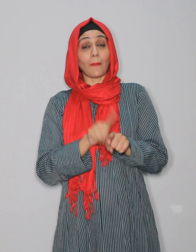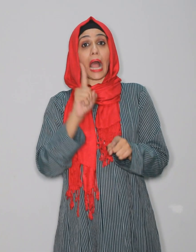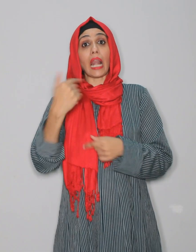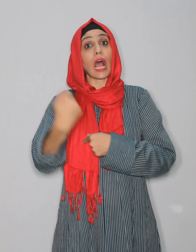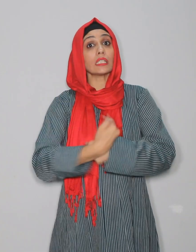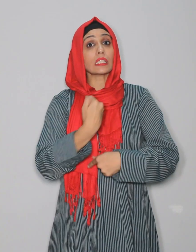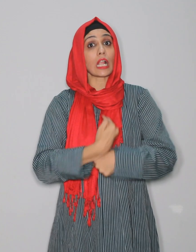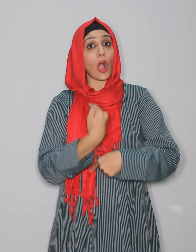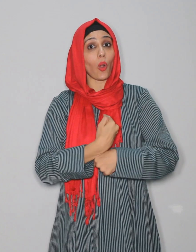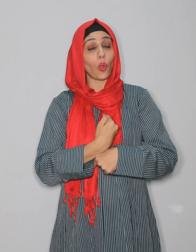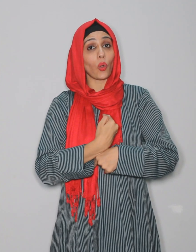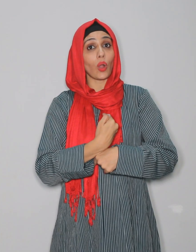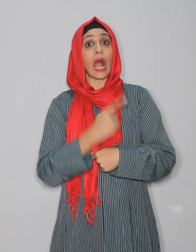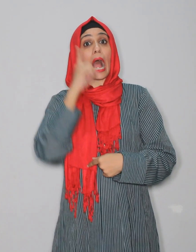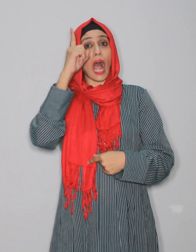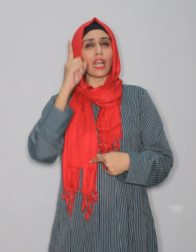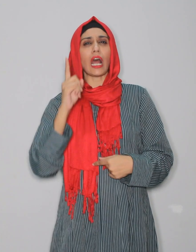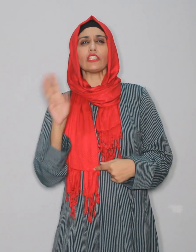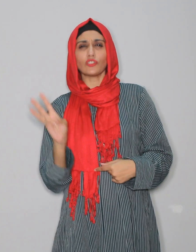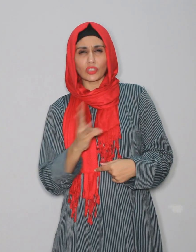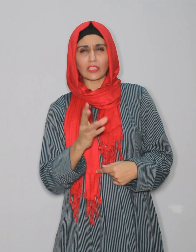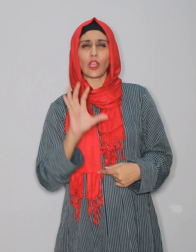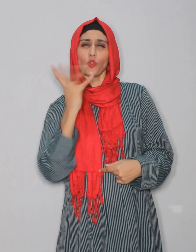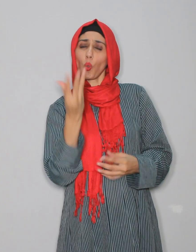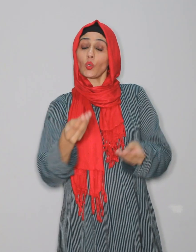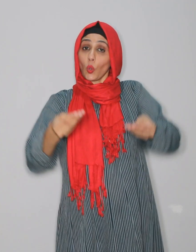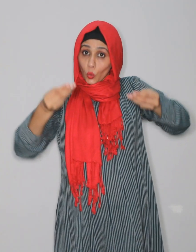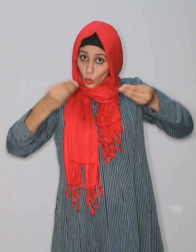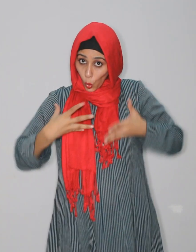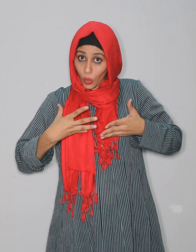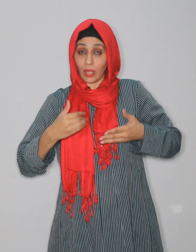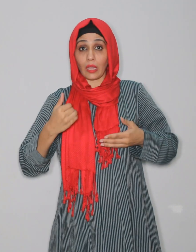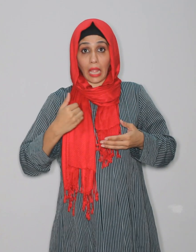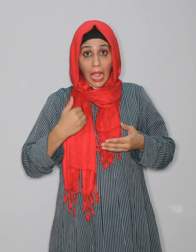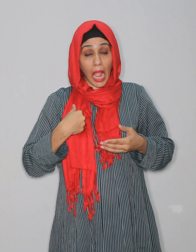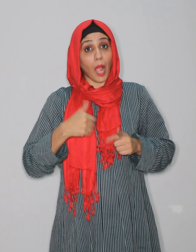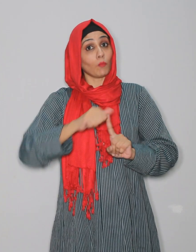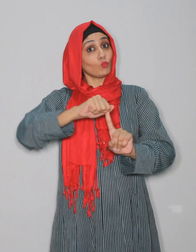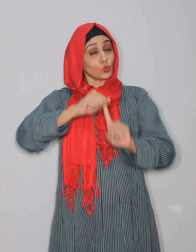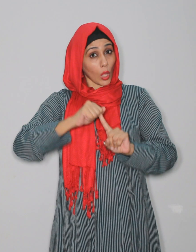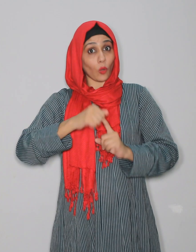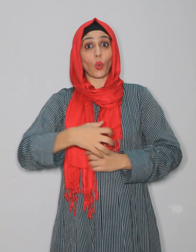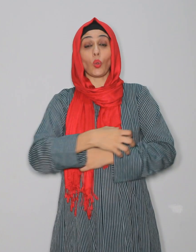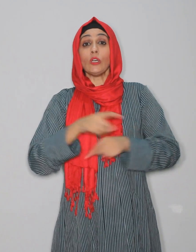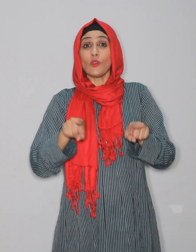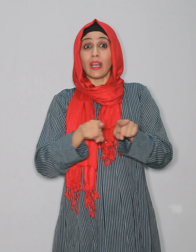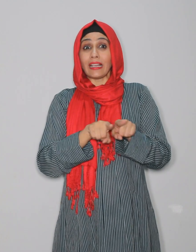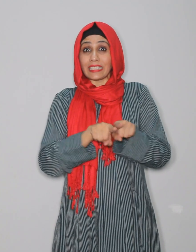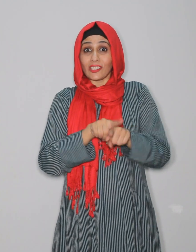یہ سبق ملتا ہے کہ اللہ ہمیں جو کچھ بھی عطا کرتا ہے اس میں سے ضرورتمند رشتداروں